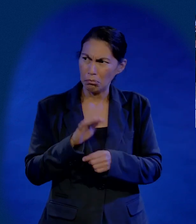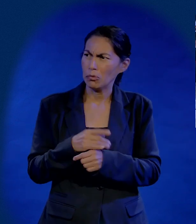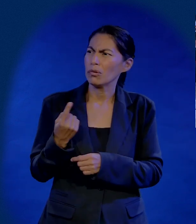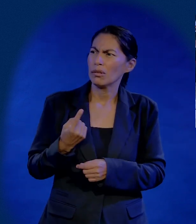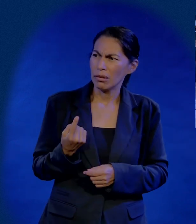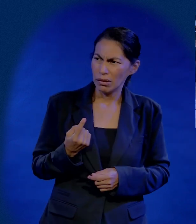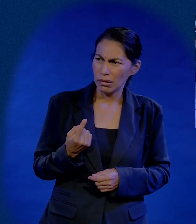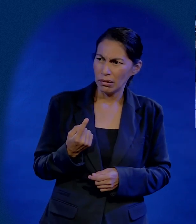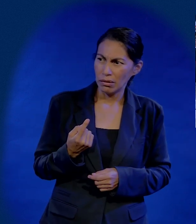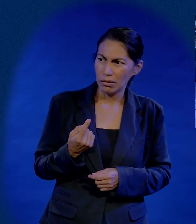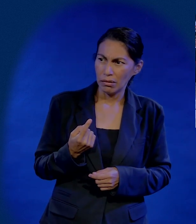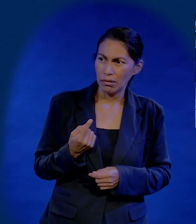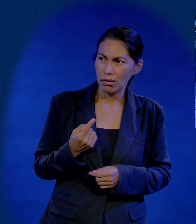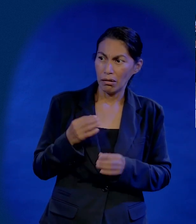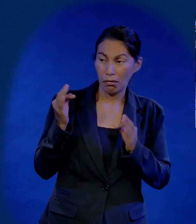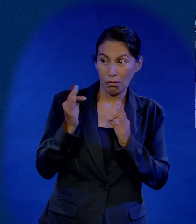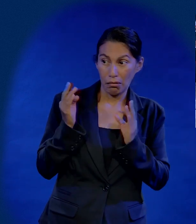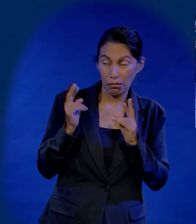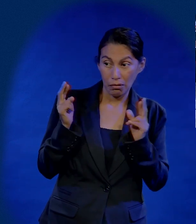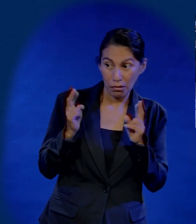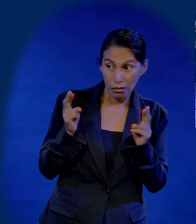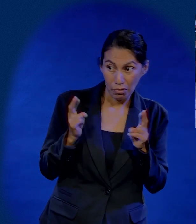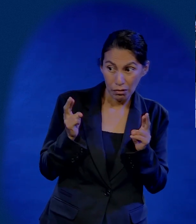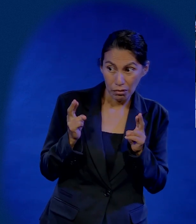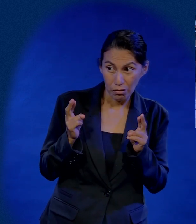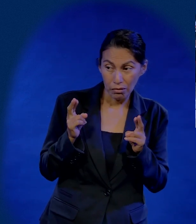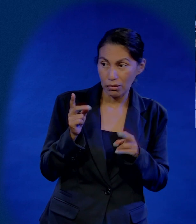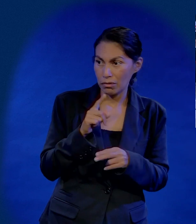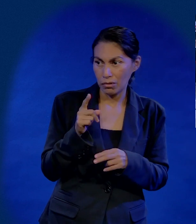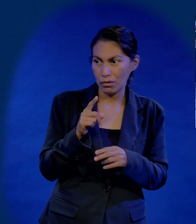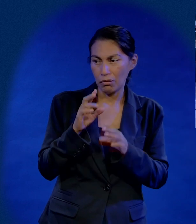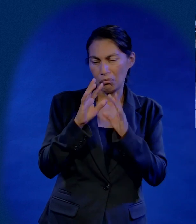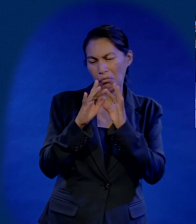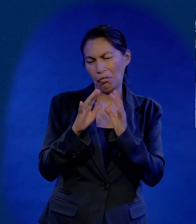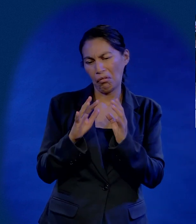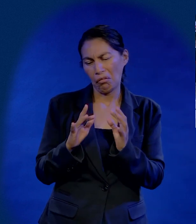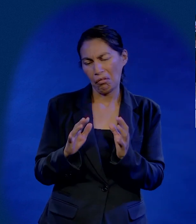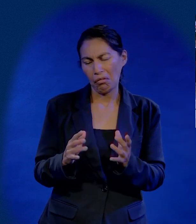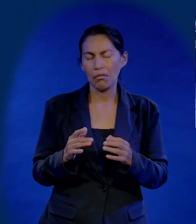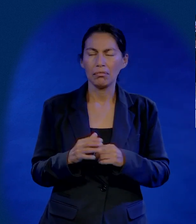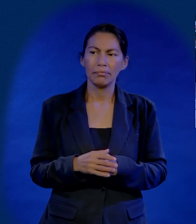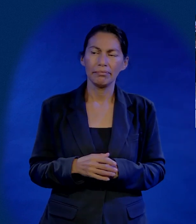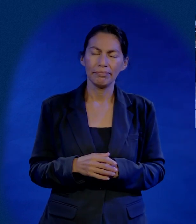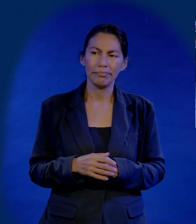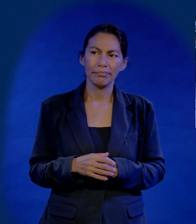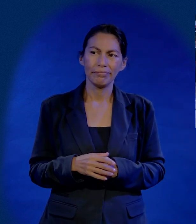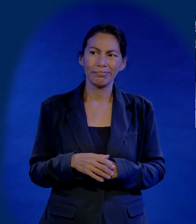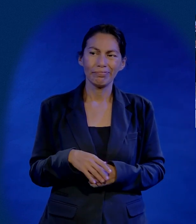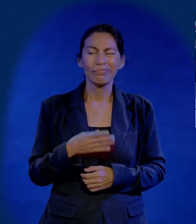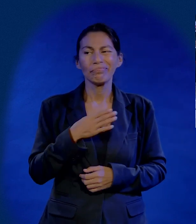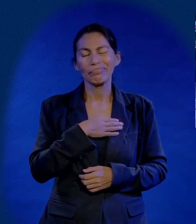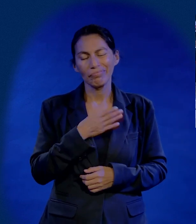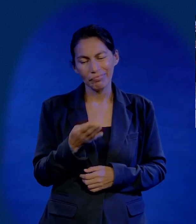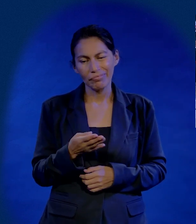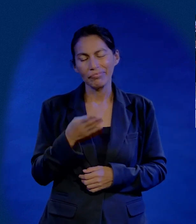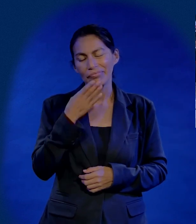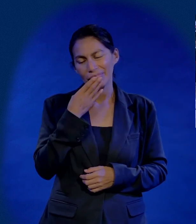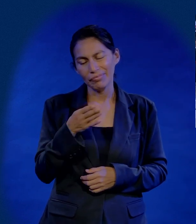¿La guardas? Es que no puedes guardarla. ¿Por qué no? ¿La guardamos en el refrigerador? No, hijo, aún ahí se puede deshacer.